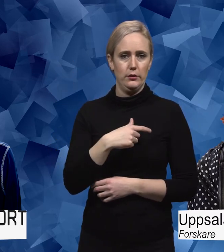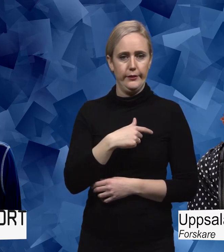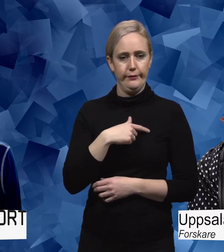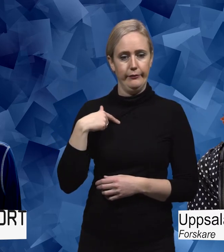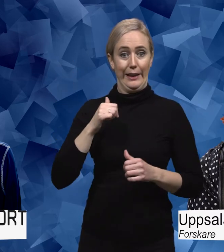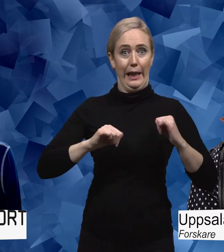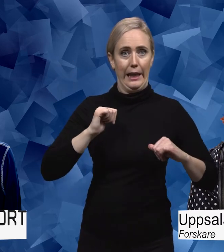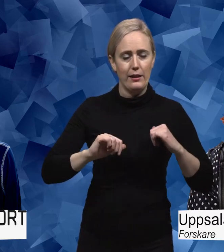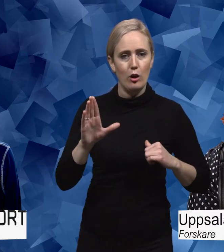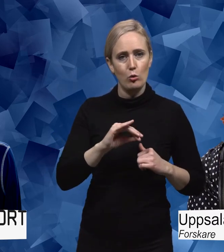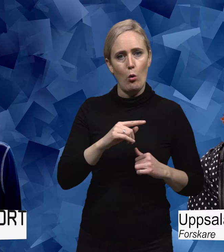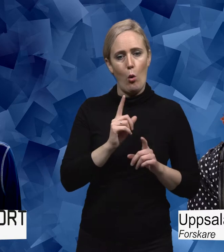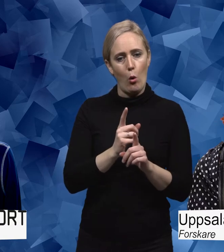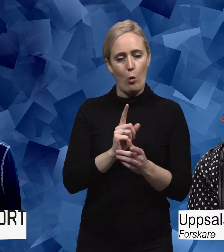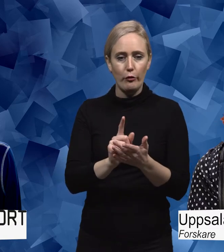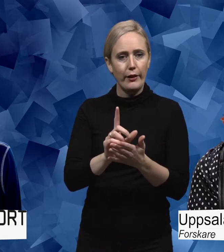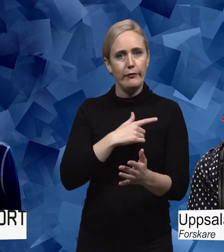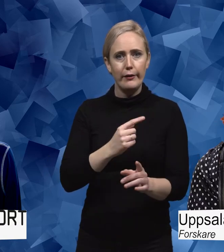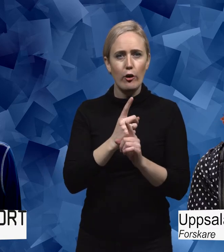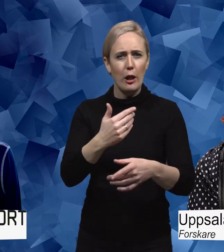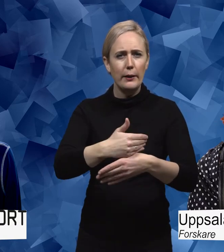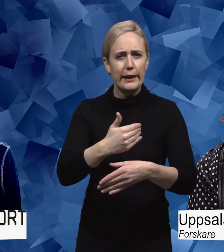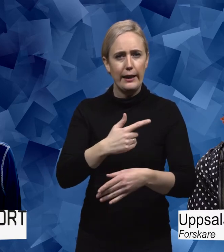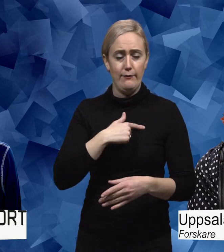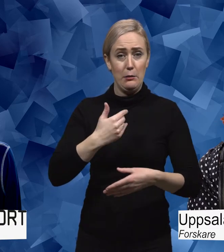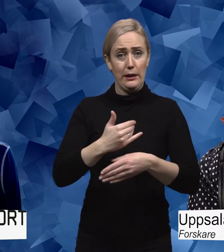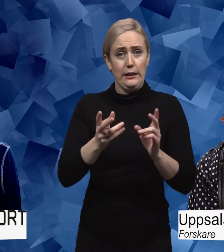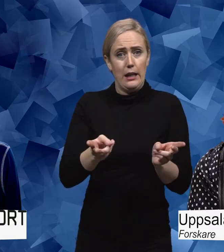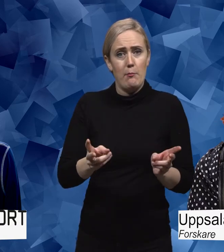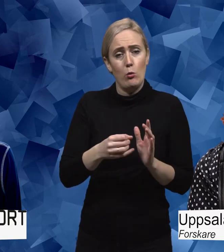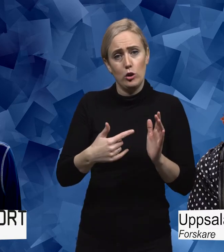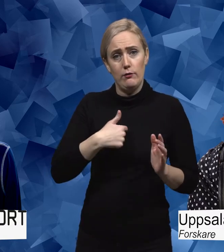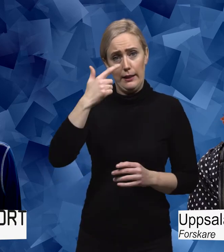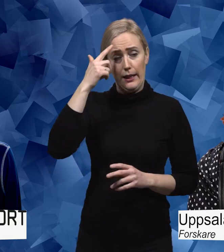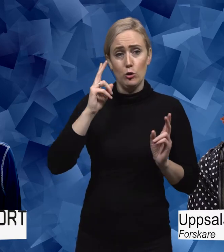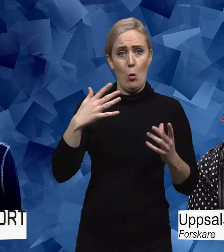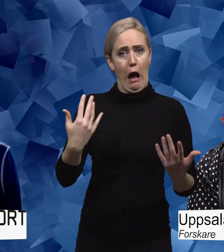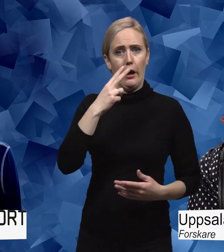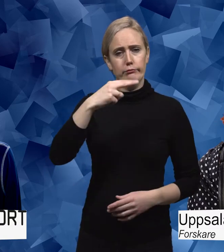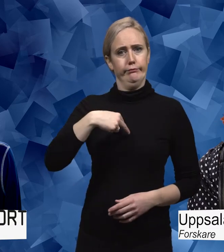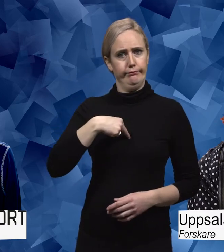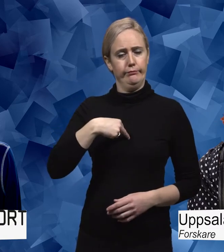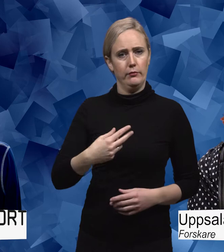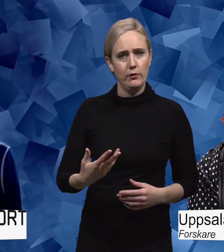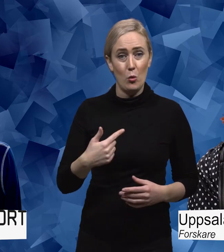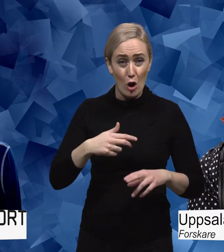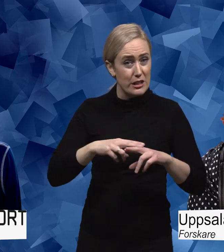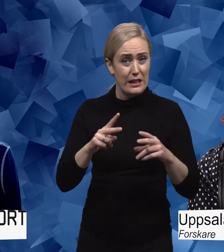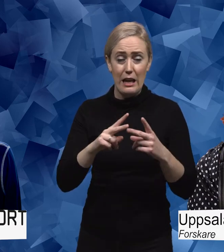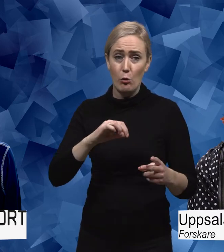börjar vi ofta bete oss så. Eller vi beter oss så för att vi tror att det är så vi ska se på oss själva. Och jag kan ju känna igen det i mig själv väldigt mycket